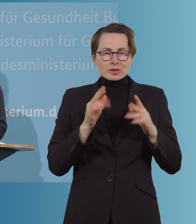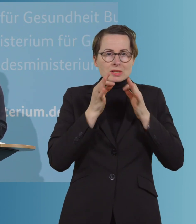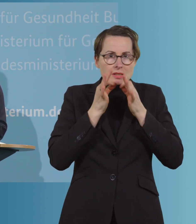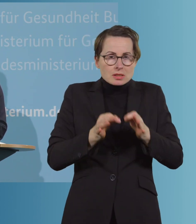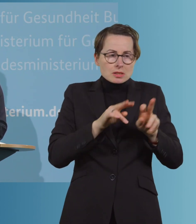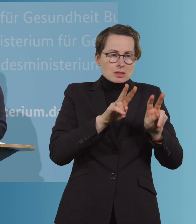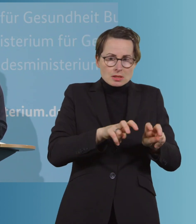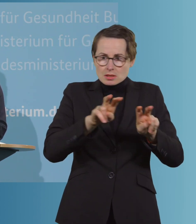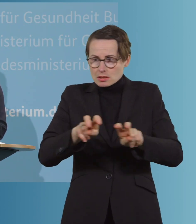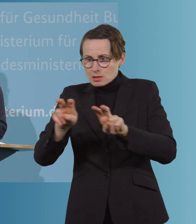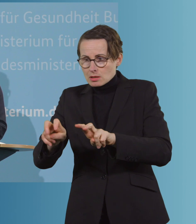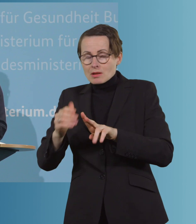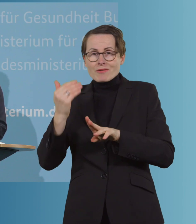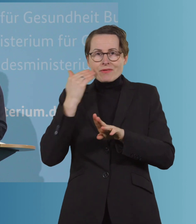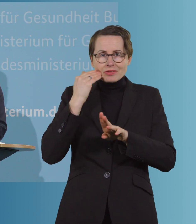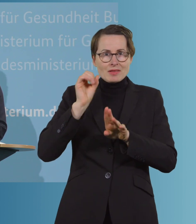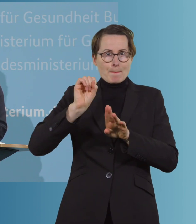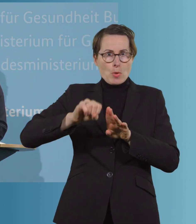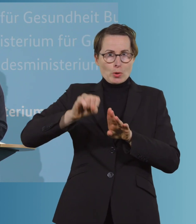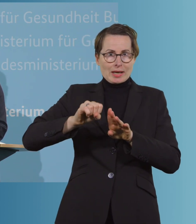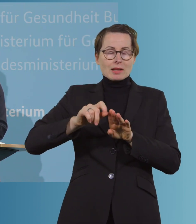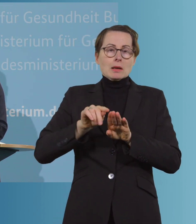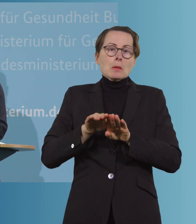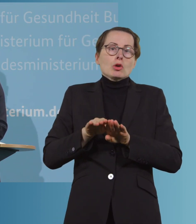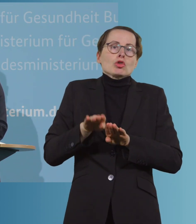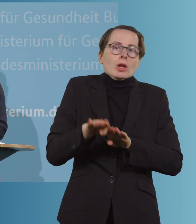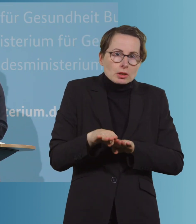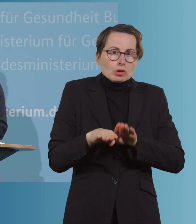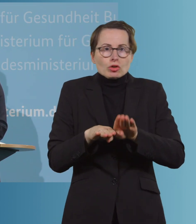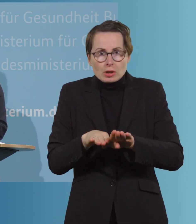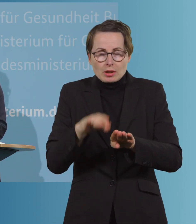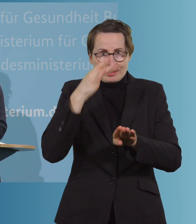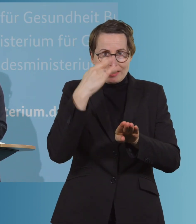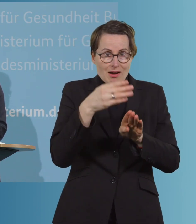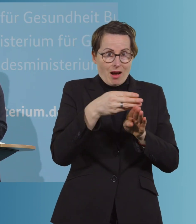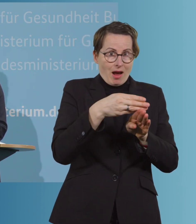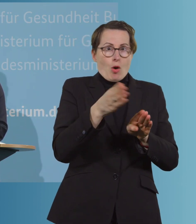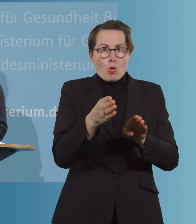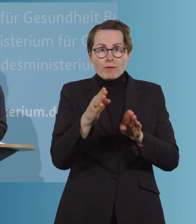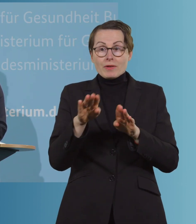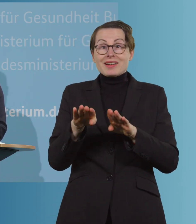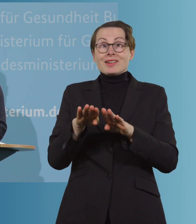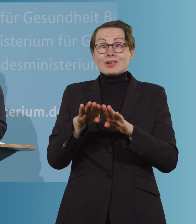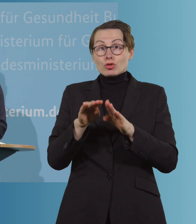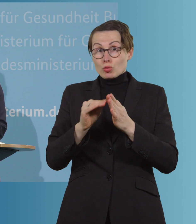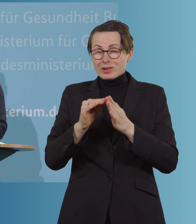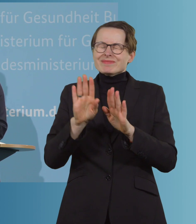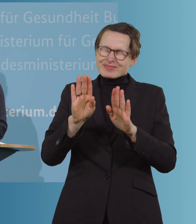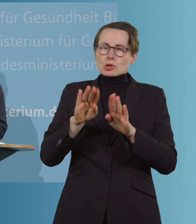eben auch wieder Zug um Zug schrittweise bei Kitas und Schulen, Grundschulen, weiterführenden Schulen losgehen kann.